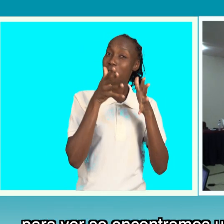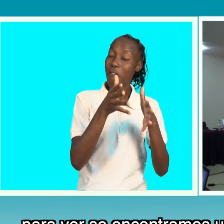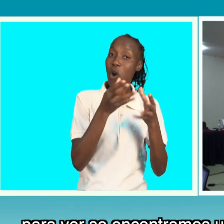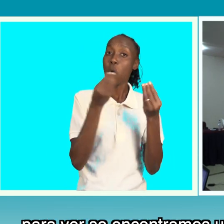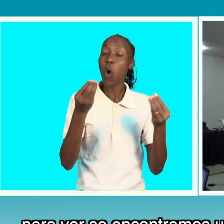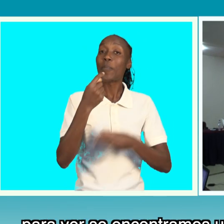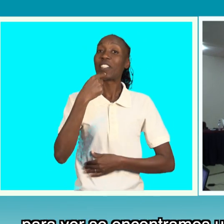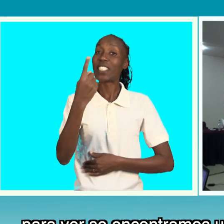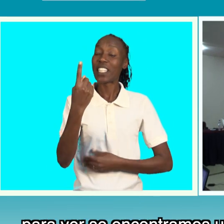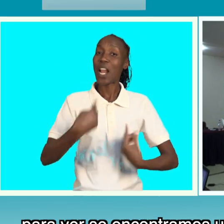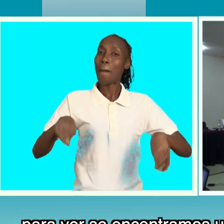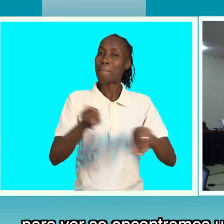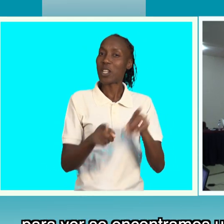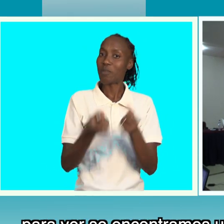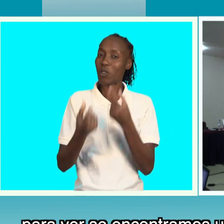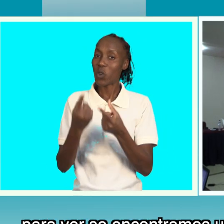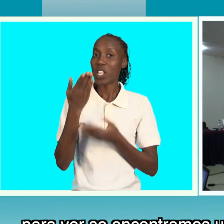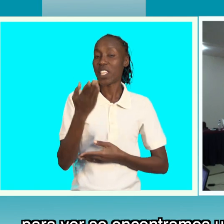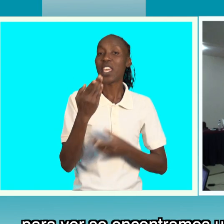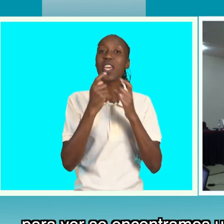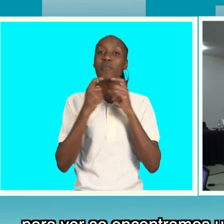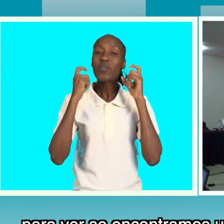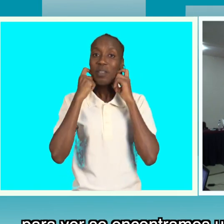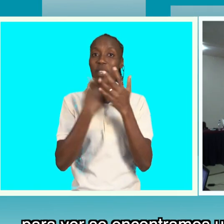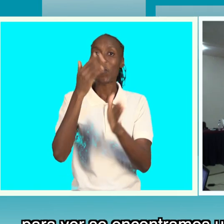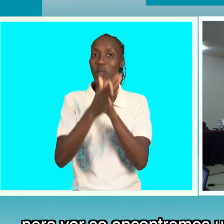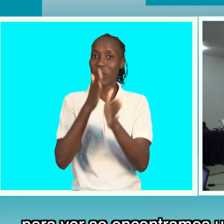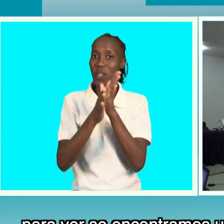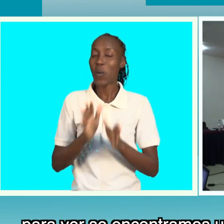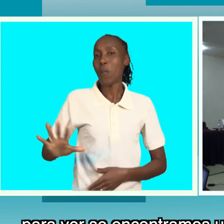de dizer as mesmas coisas nessa língua moçambicana de sinais que é uma comum de todos nós.